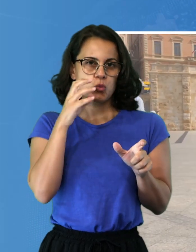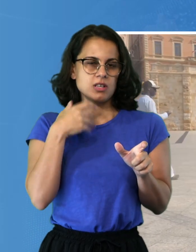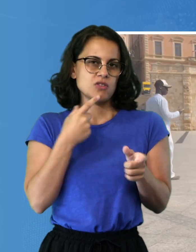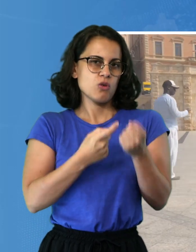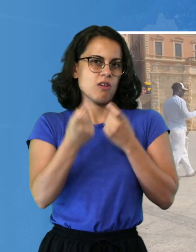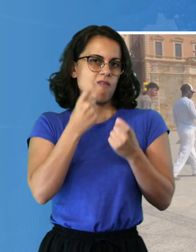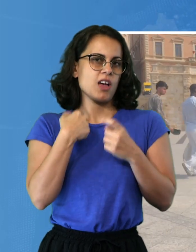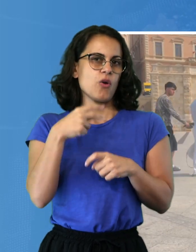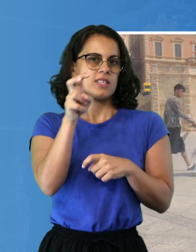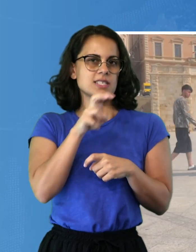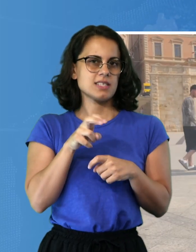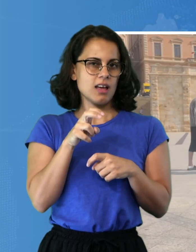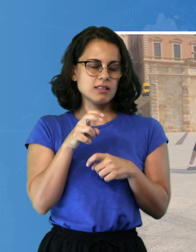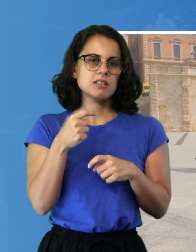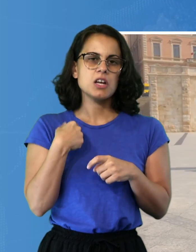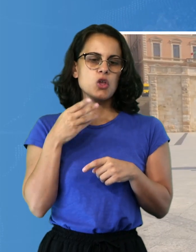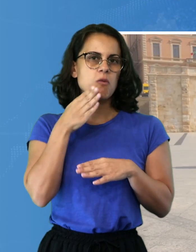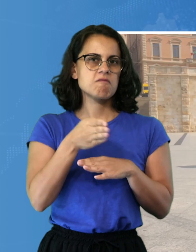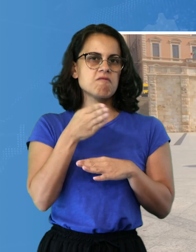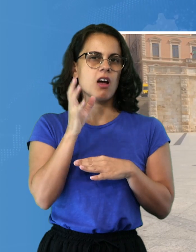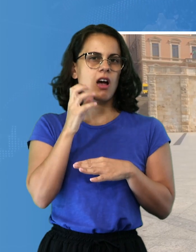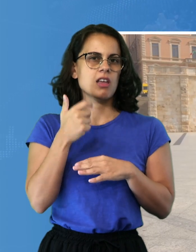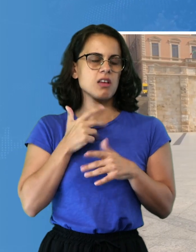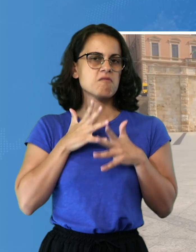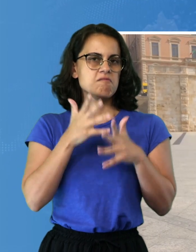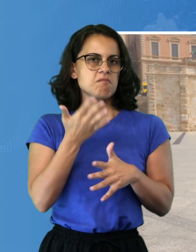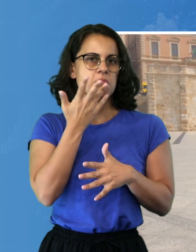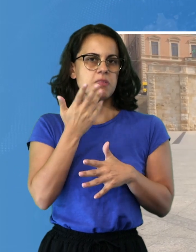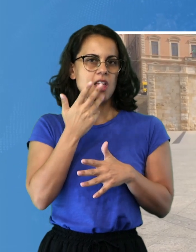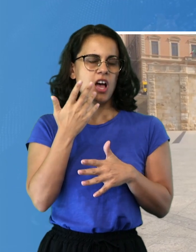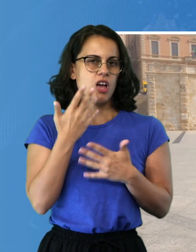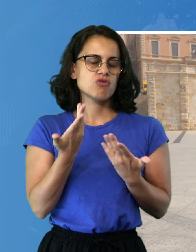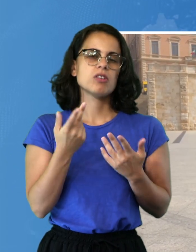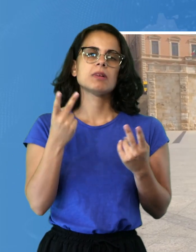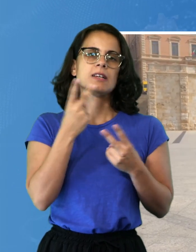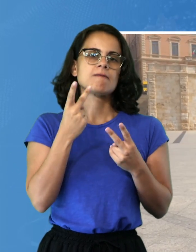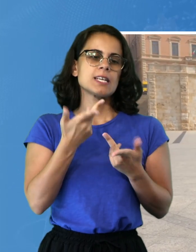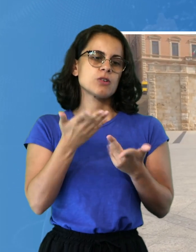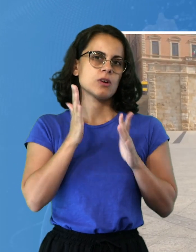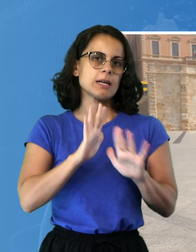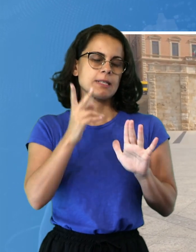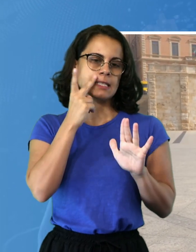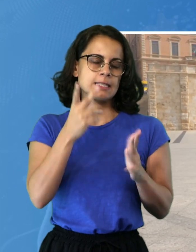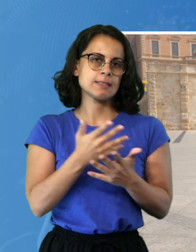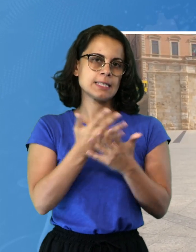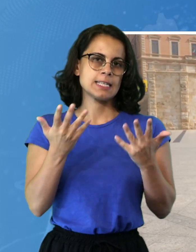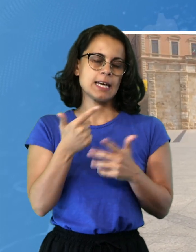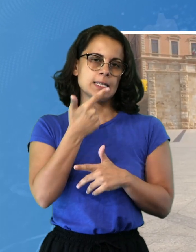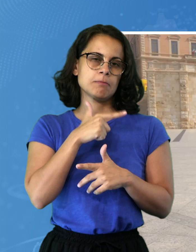Sassari e ci vengo volentieri a Cagliari e vedo negli anni un po' l'abbandono che si sta lasciando andare un po' tutto.